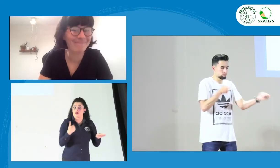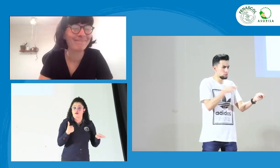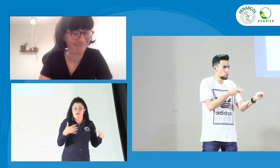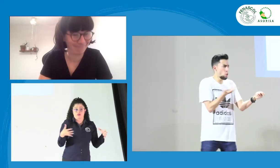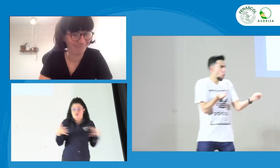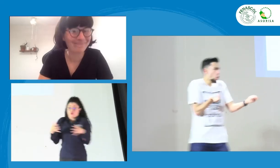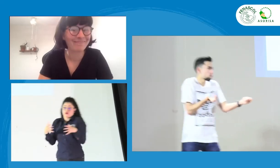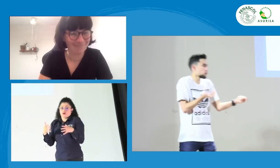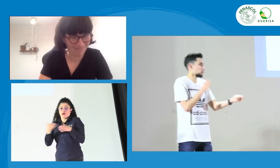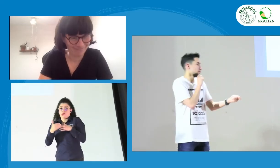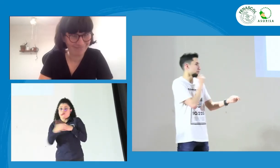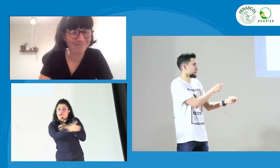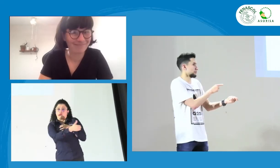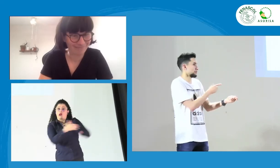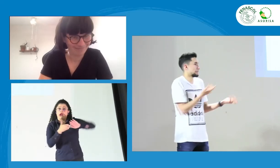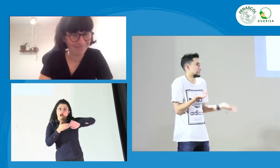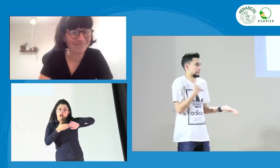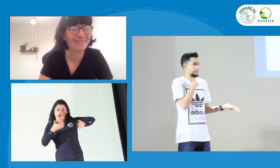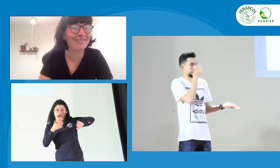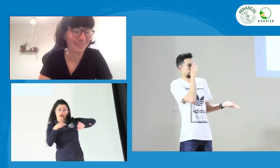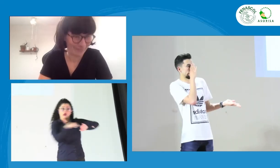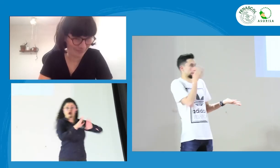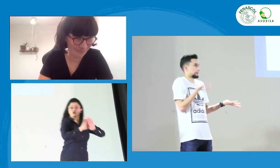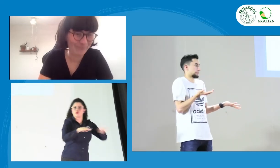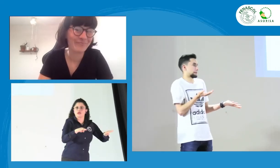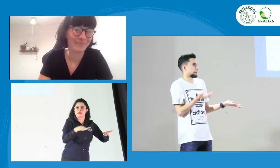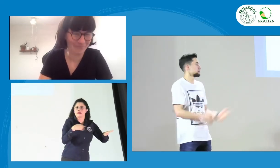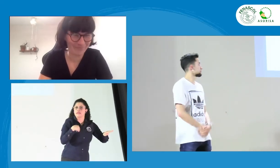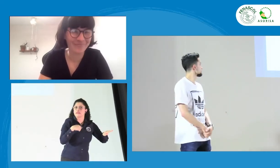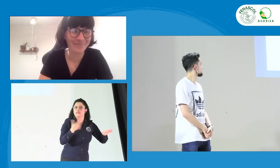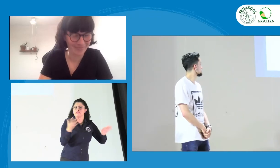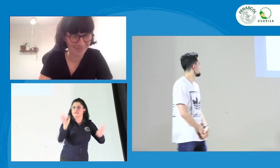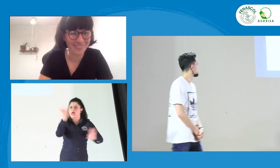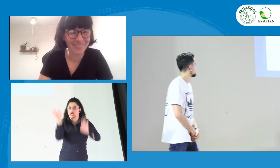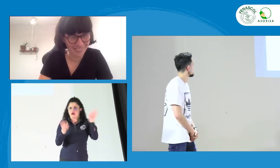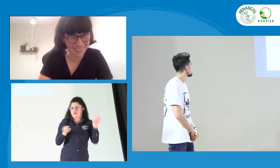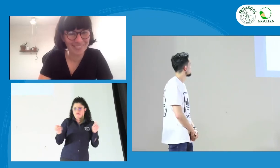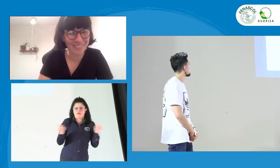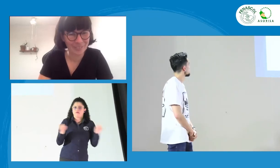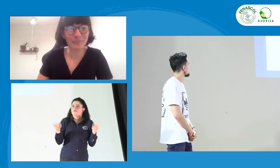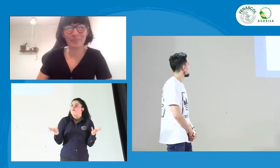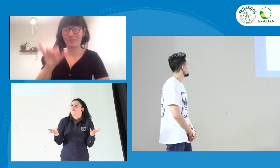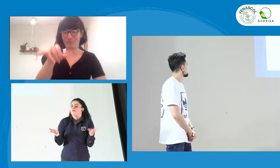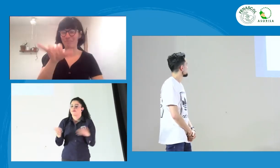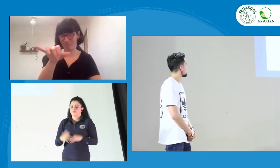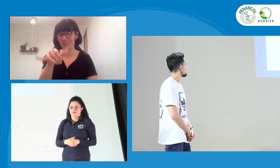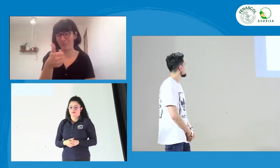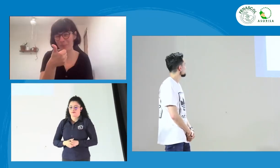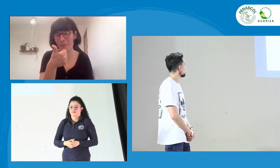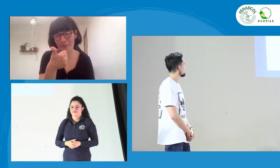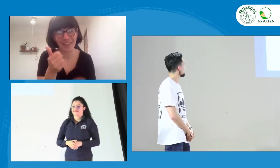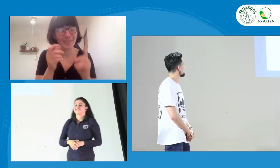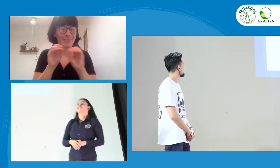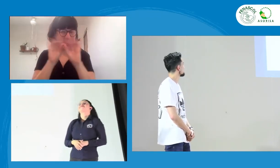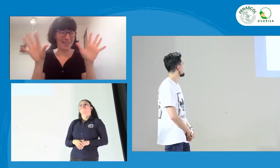¿entro de los jóvenes se hace una división? ¿Una para jóvenes y otra para niños? Esa es como mi pregunta, ¿qué sucede con los niños?